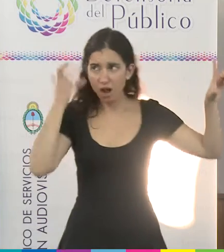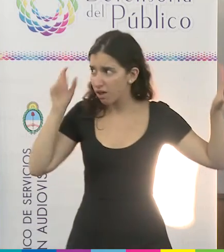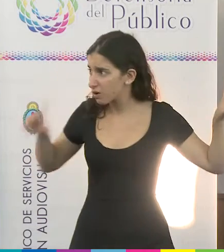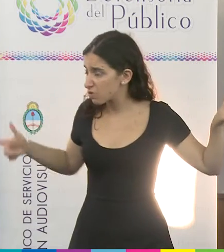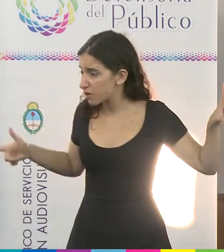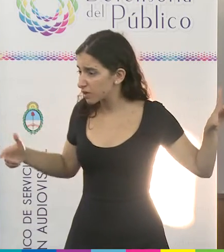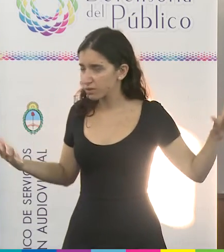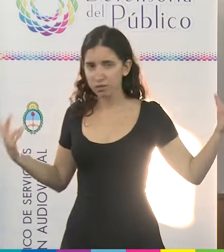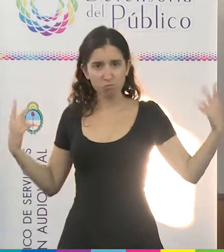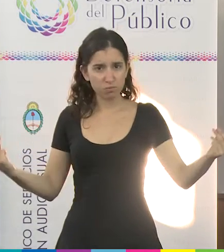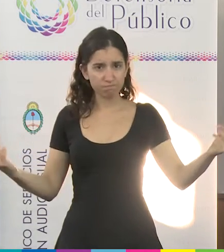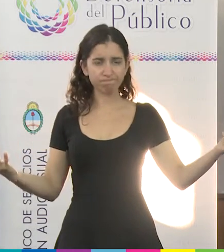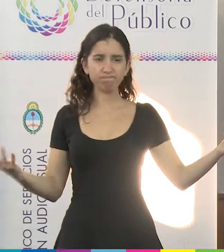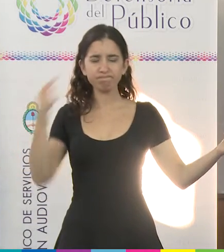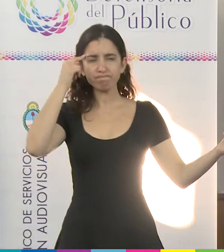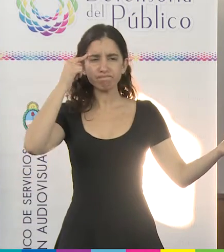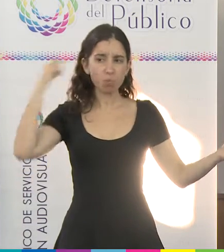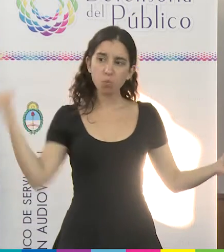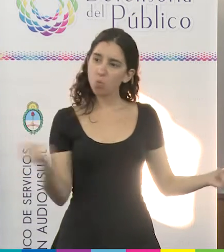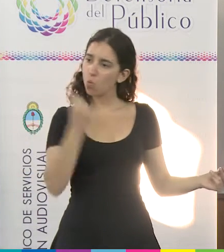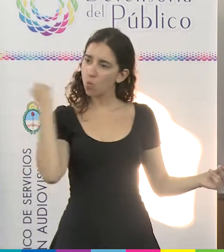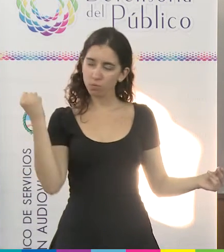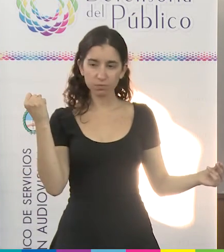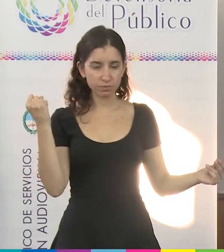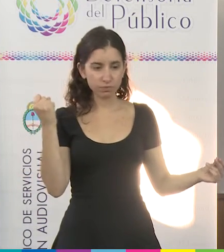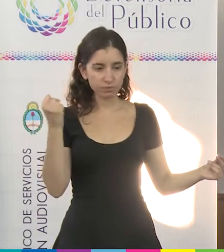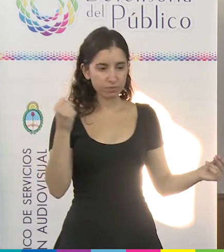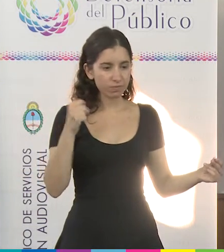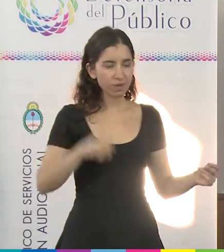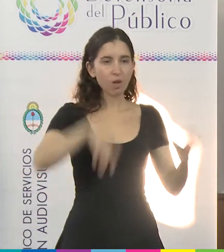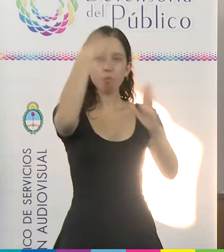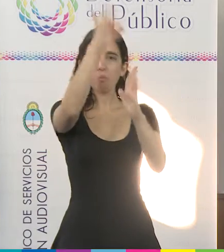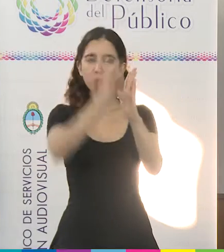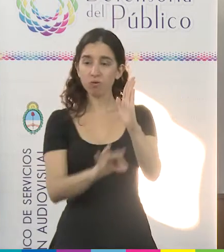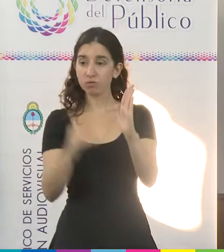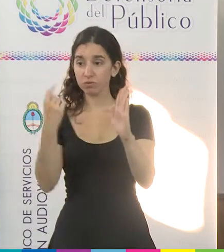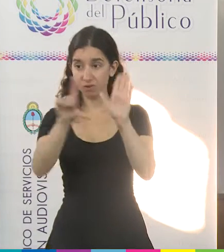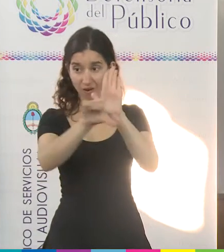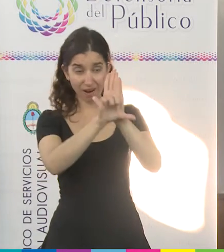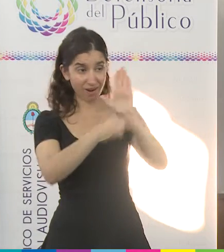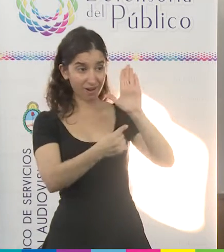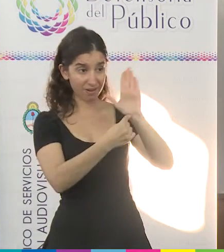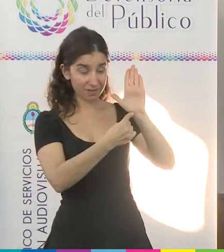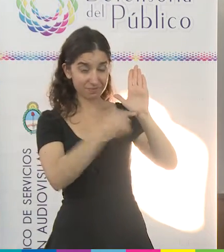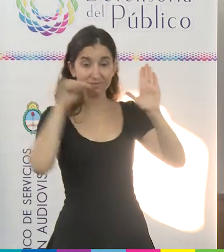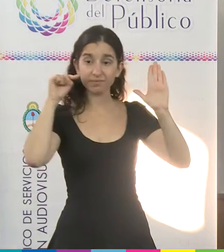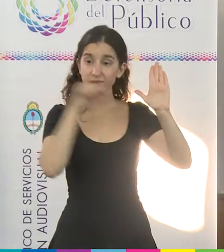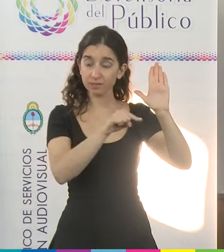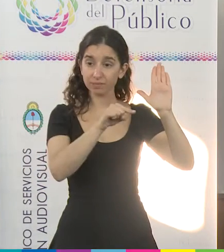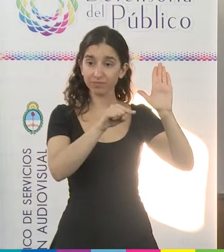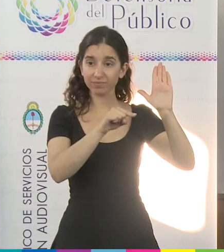Proponemos que se haga necesario promover la elaboración de un proyecto de ley para el financiamiento de los medios